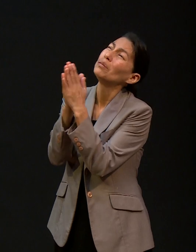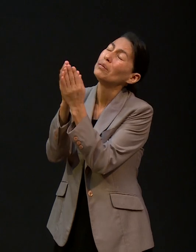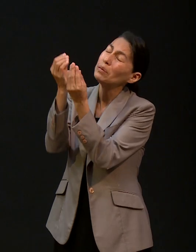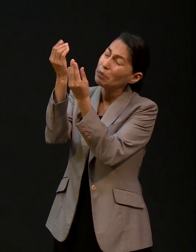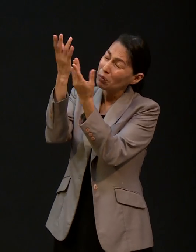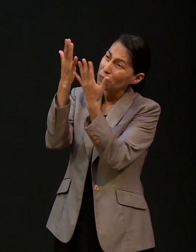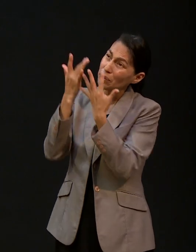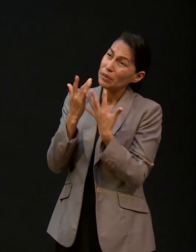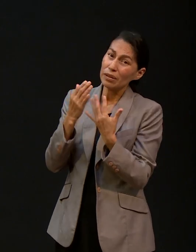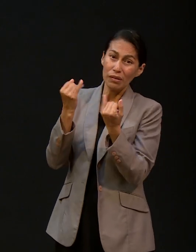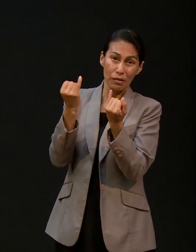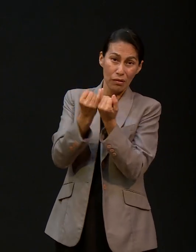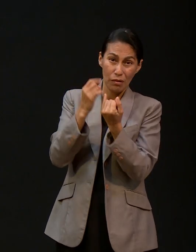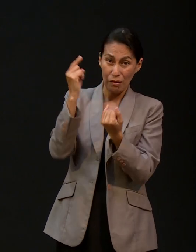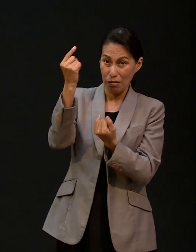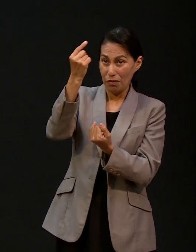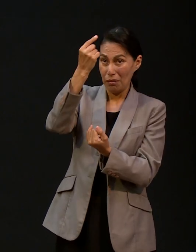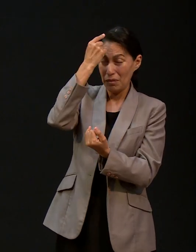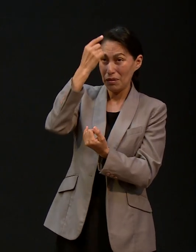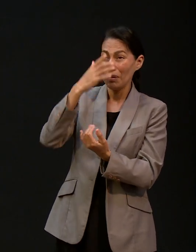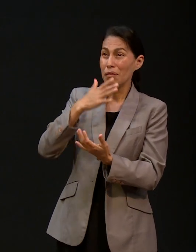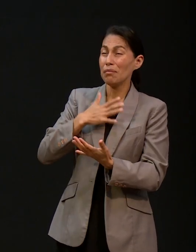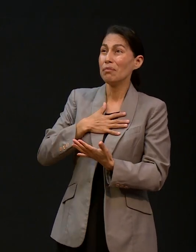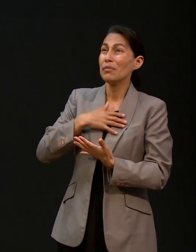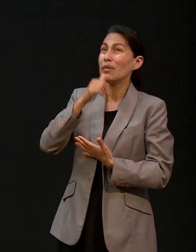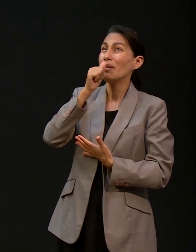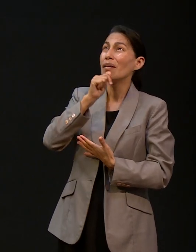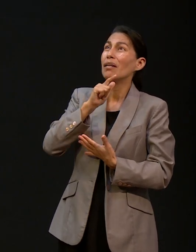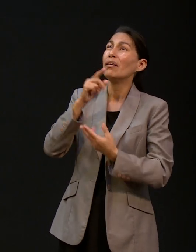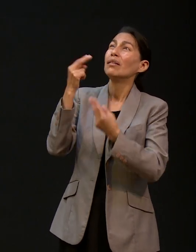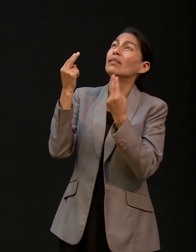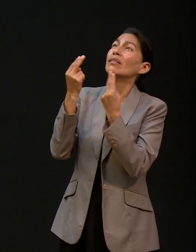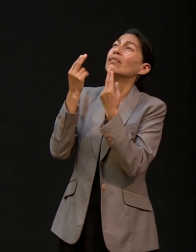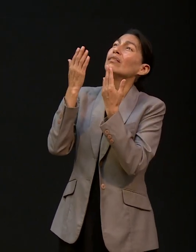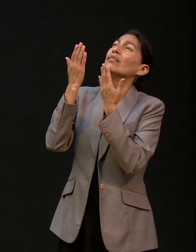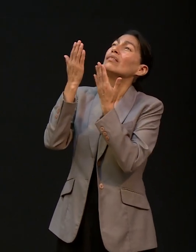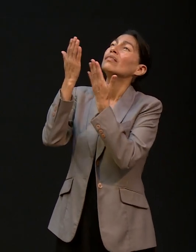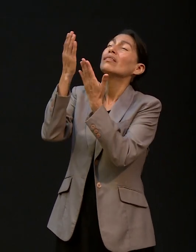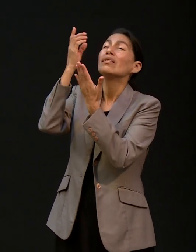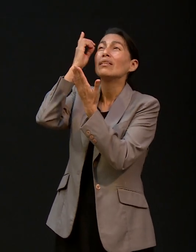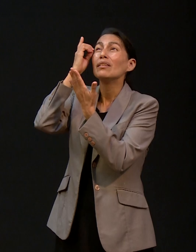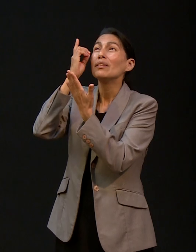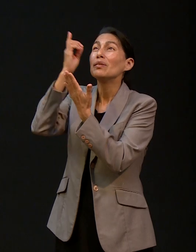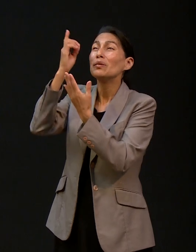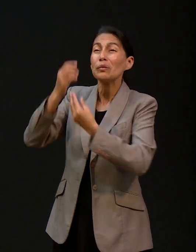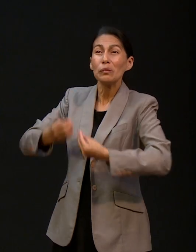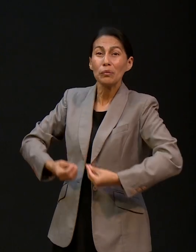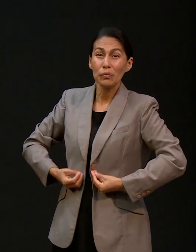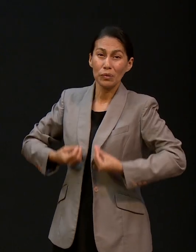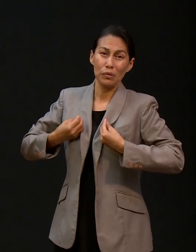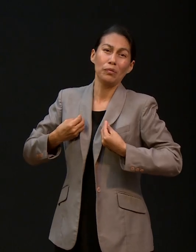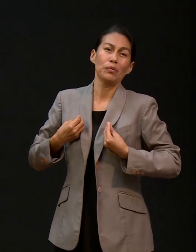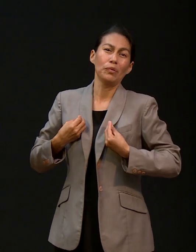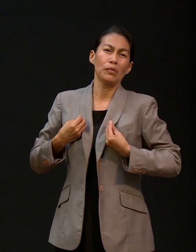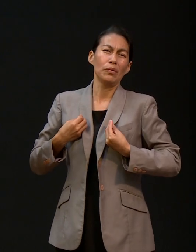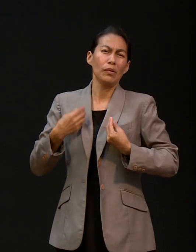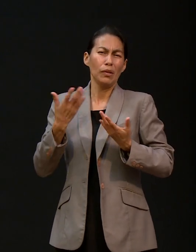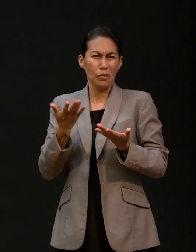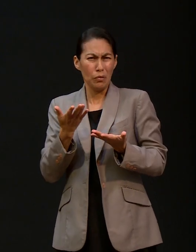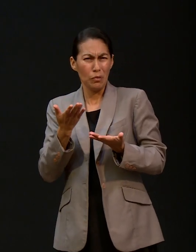y cuando me presentaré delante de él todos los días de tu vida puedes hacerlo